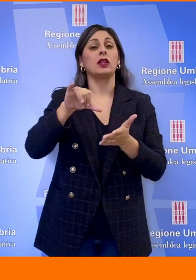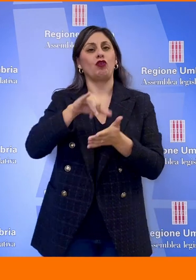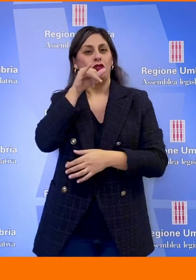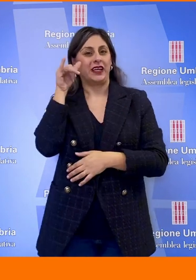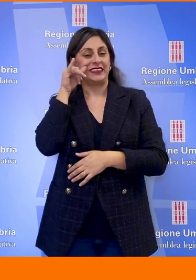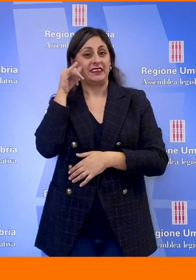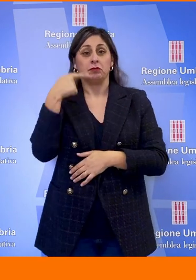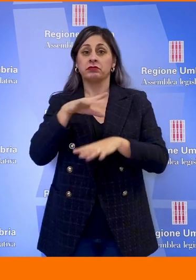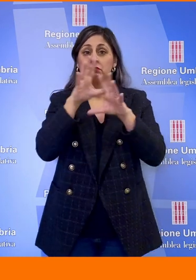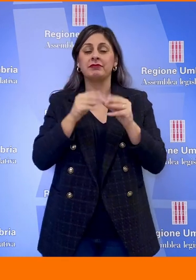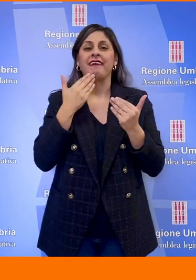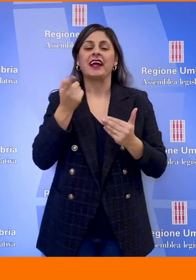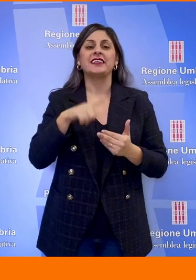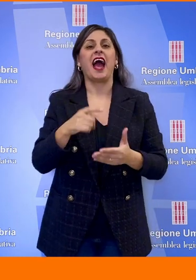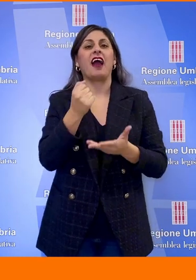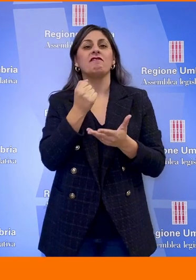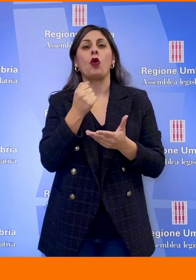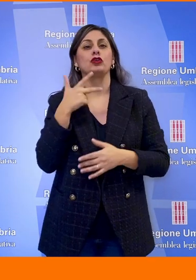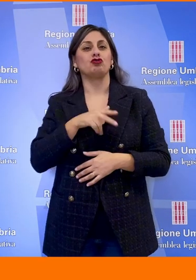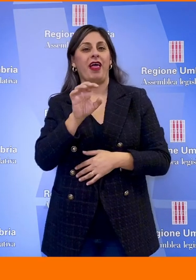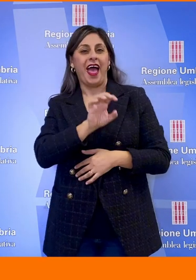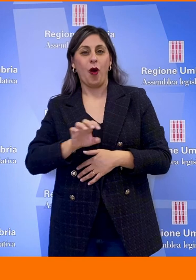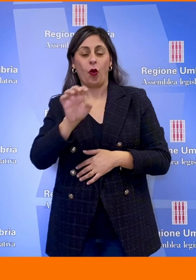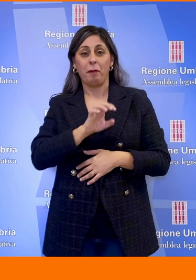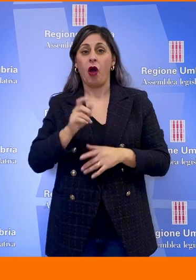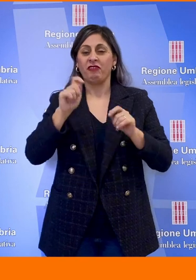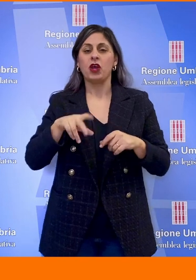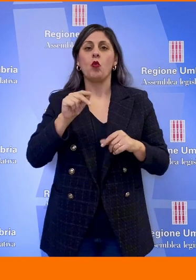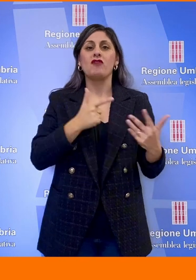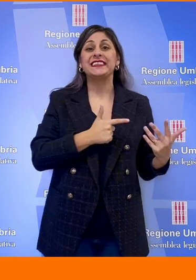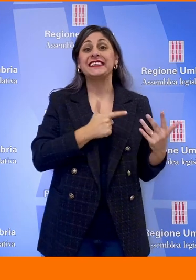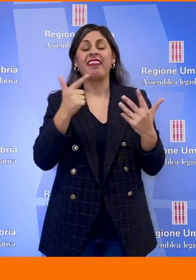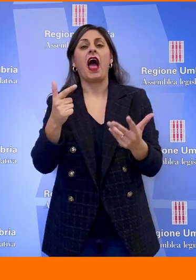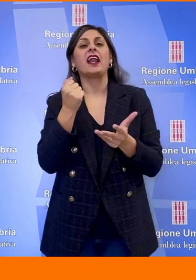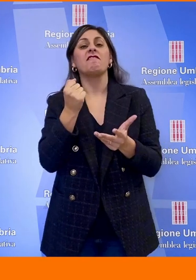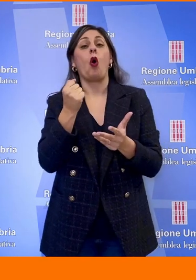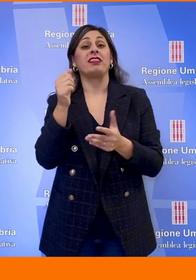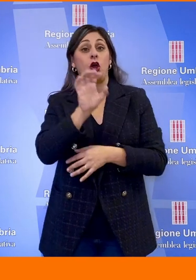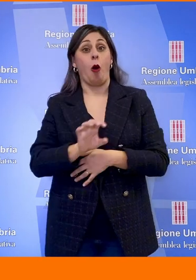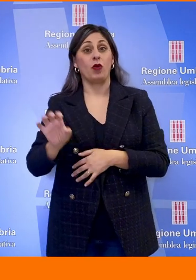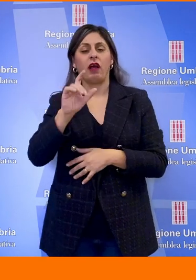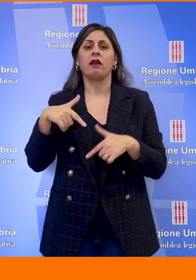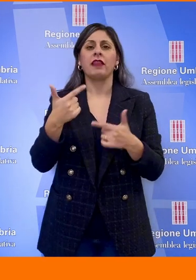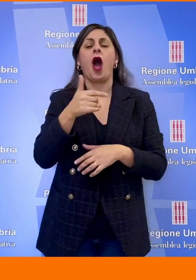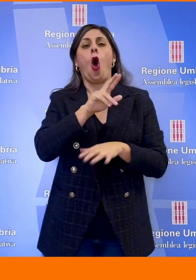anche grazie al Fondo Sociale Europeo con l'avvio del nuovo settennato dei fondi comunitari che porterà 813 milioni all'Umbria.